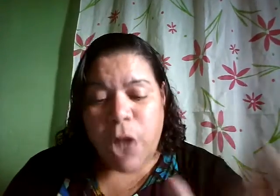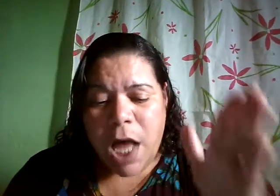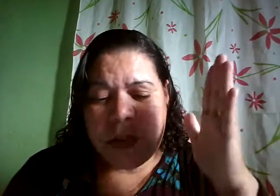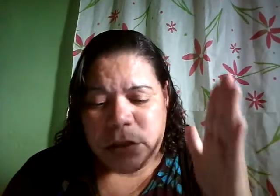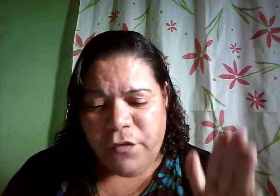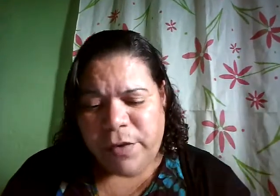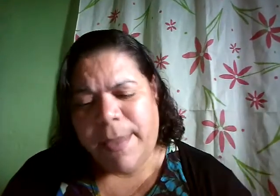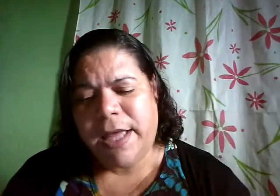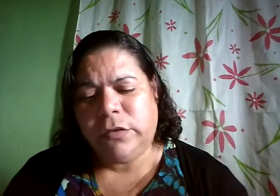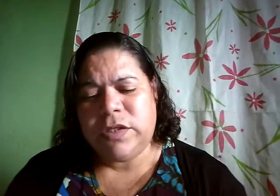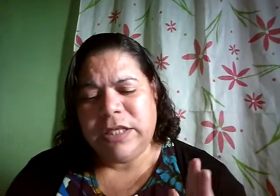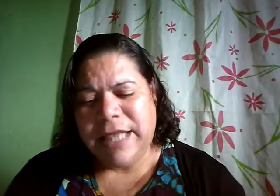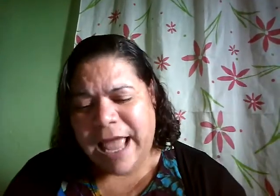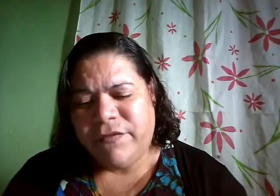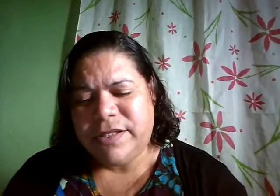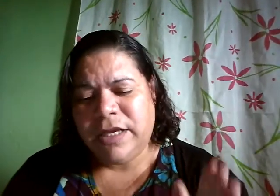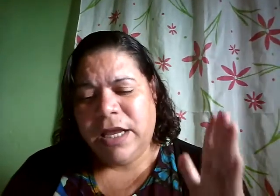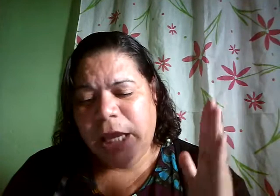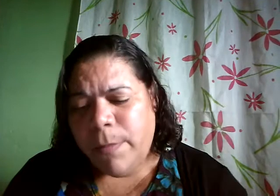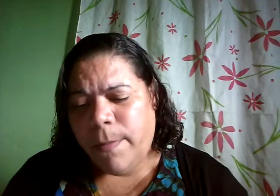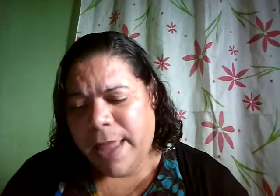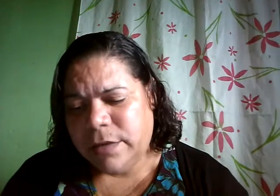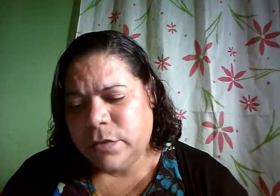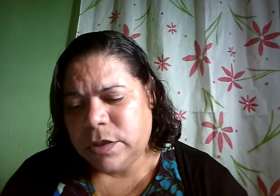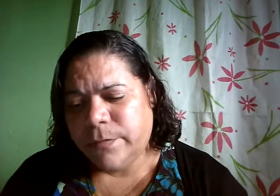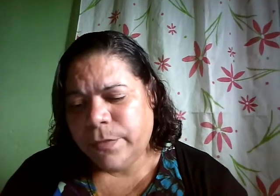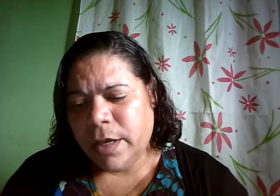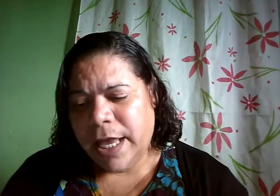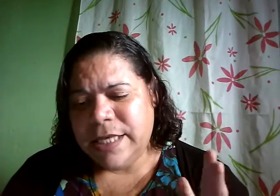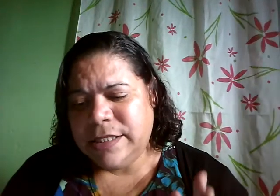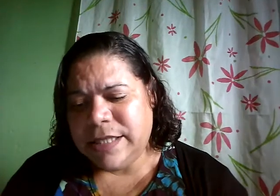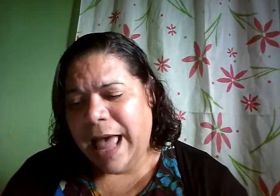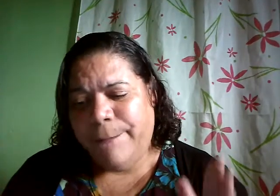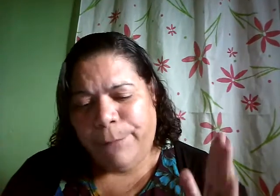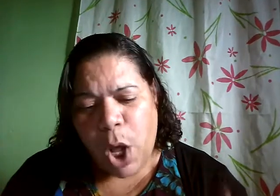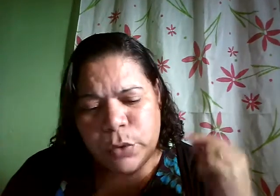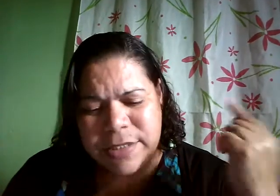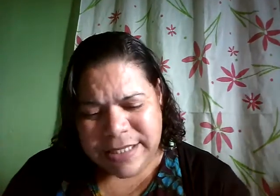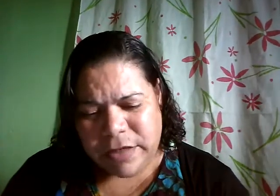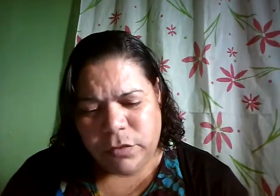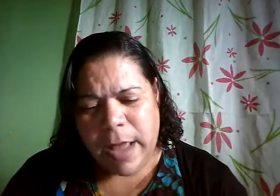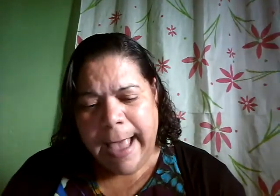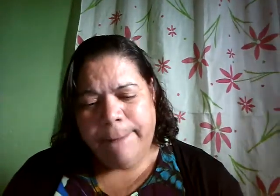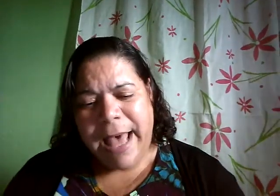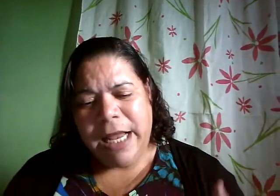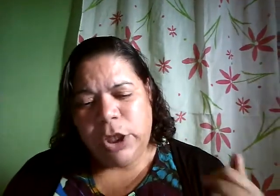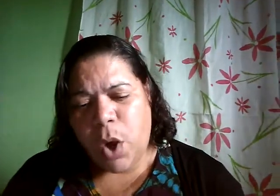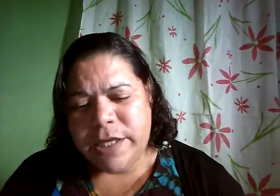nossos sofrimentos leves e momentos está produzindo para nós